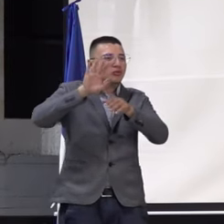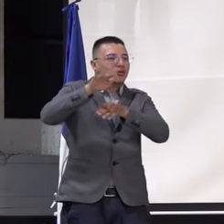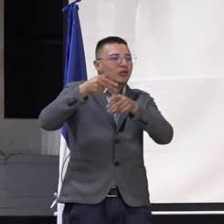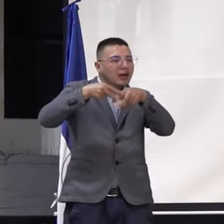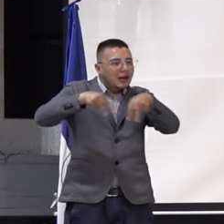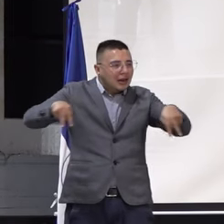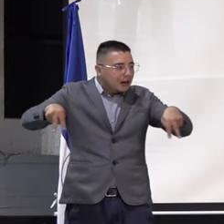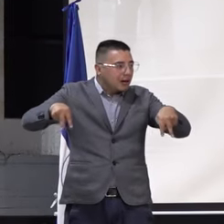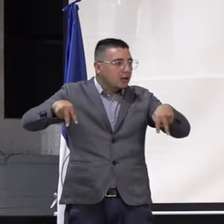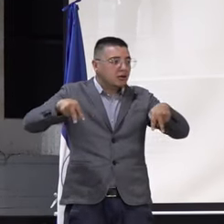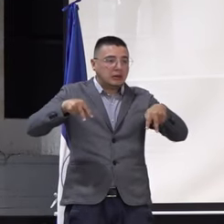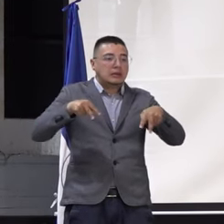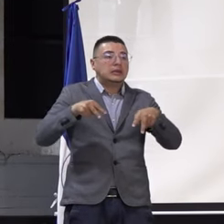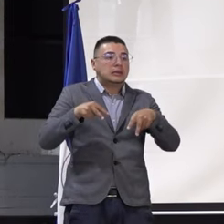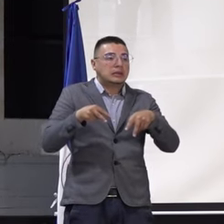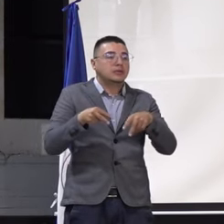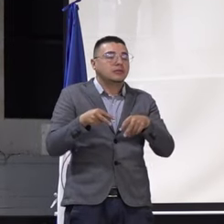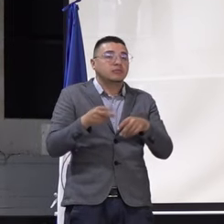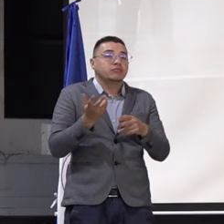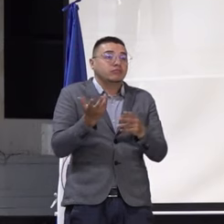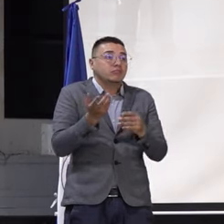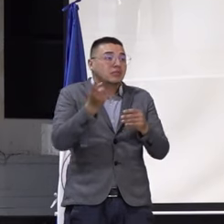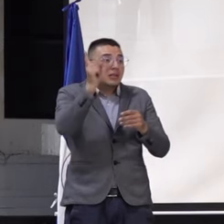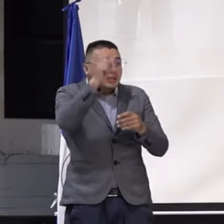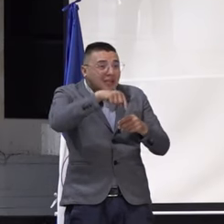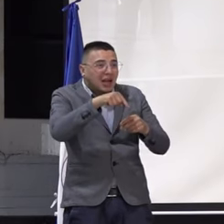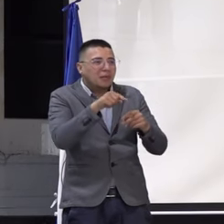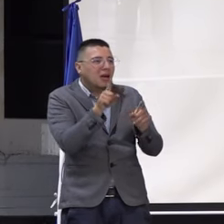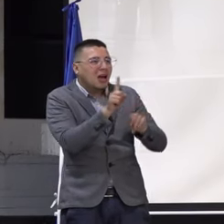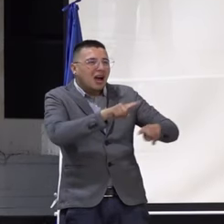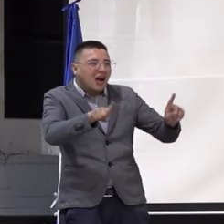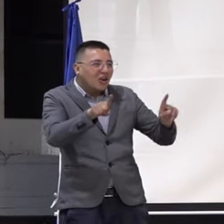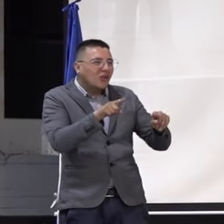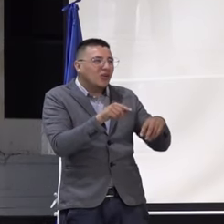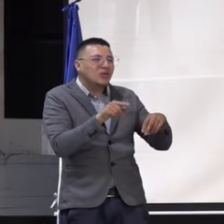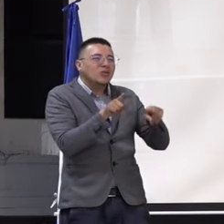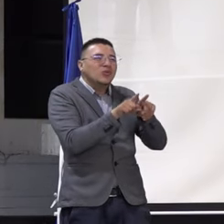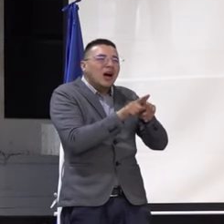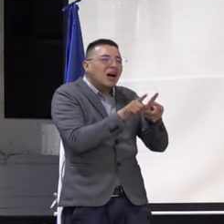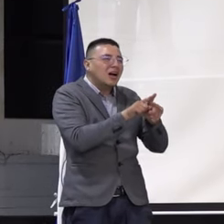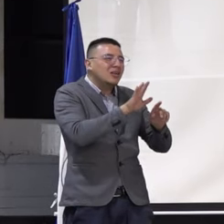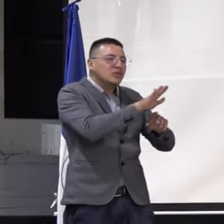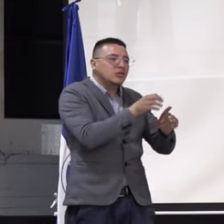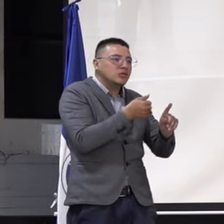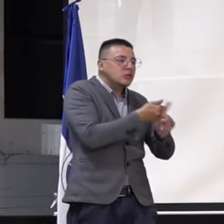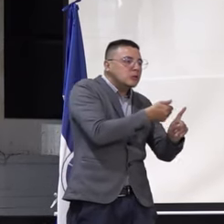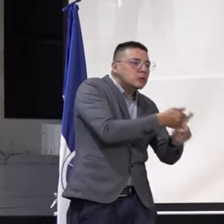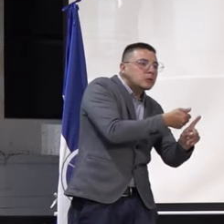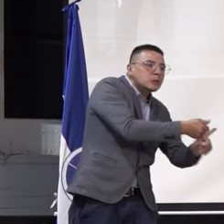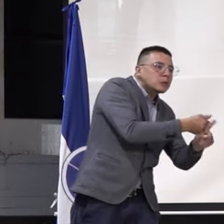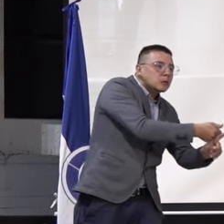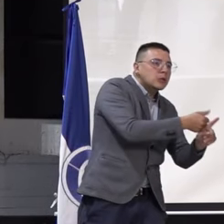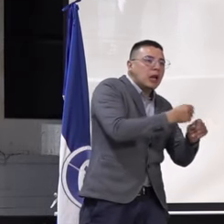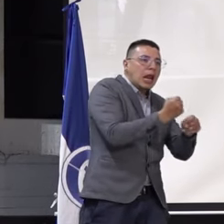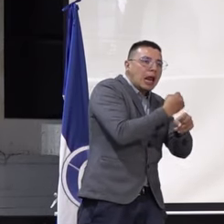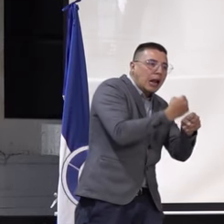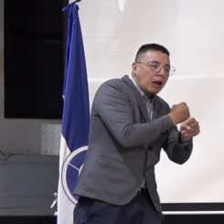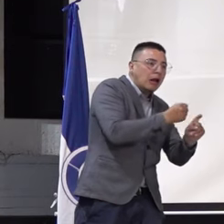y acoso. Bueno, y en temas de mitigar el acoso, tanto laboral como estudiantil.